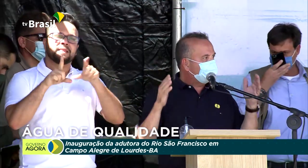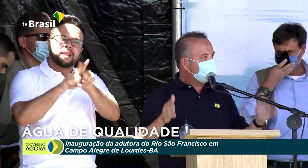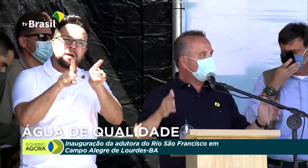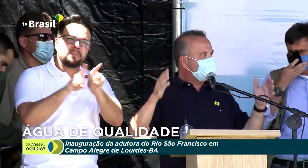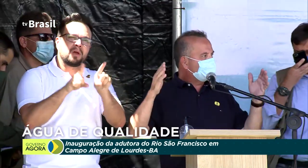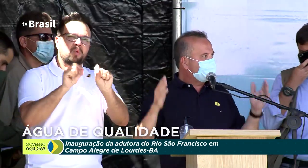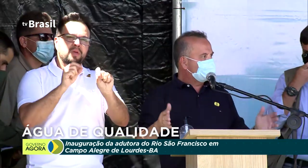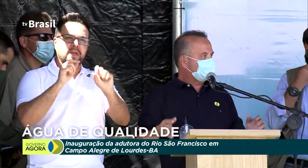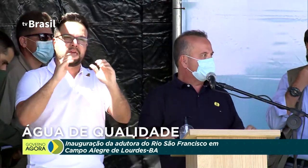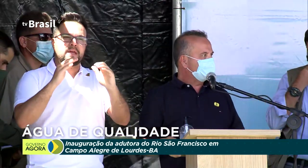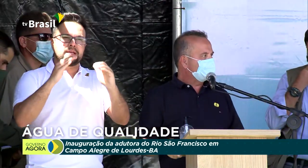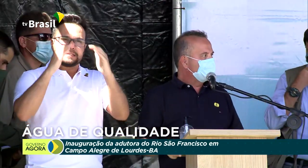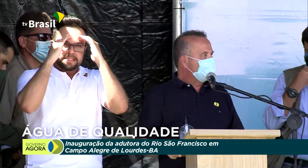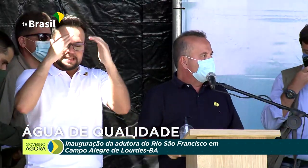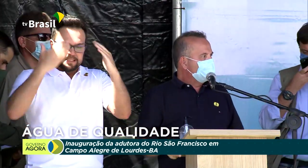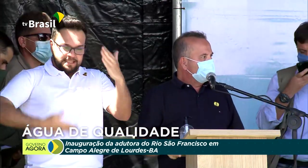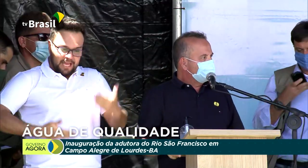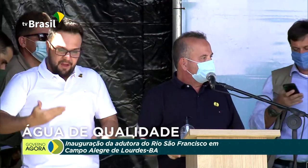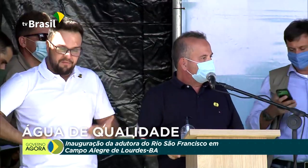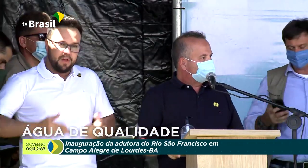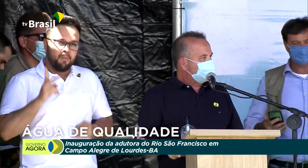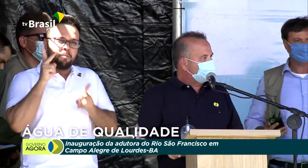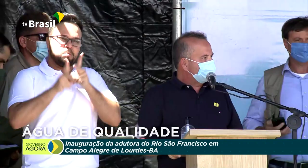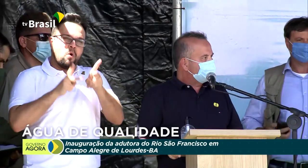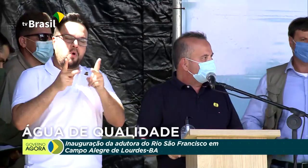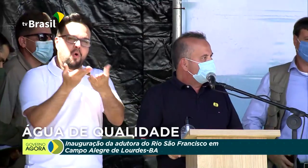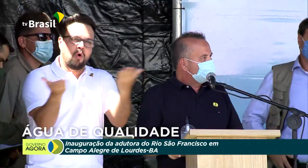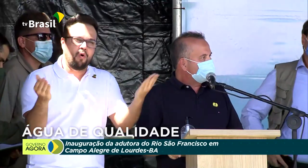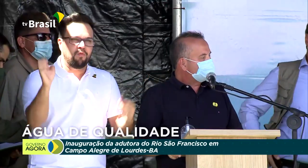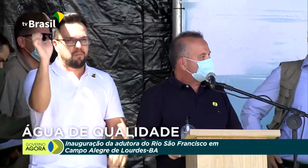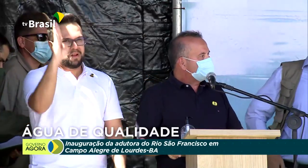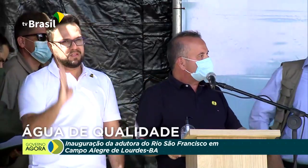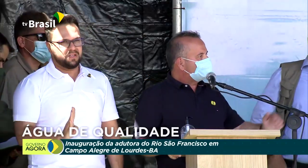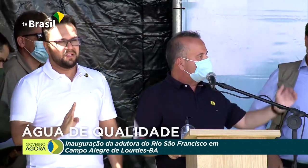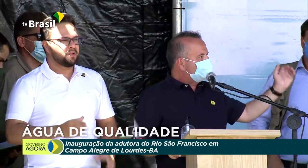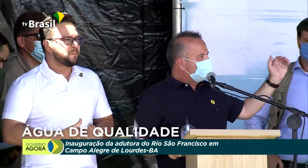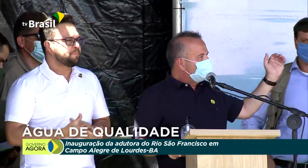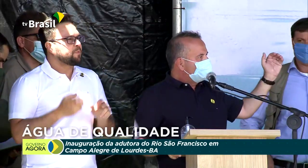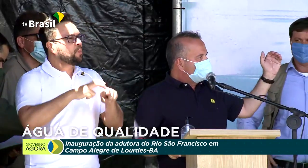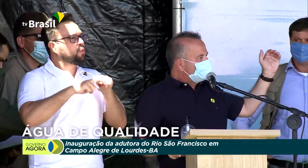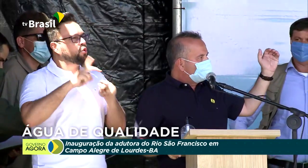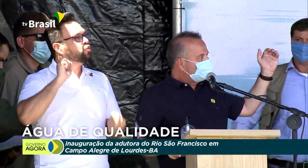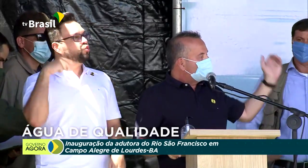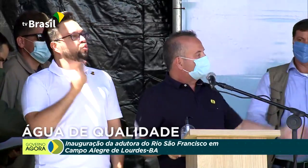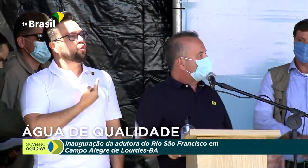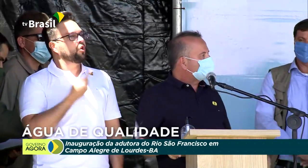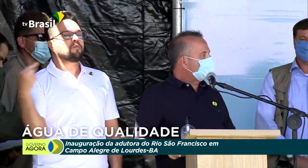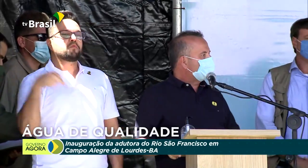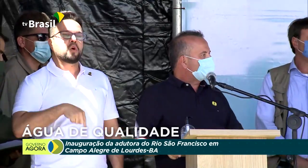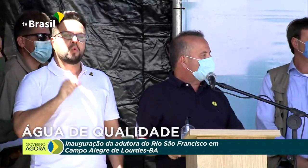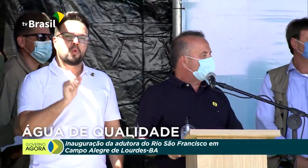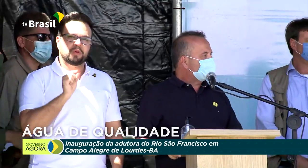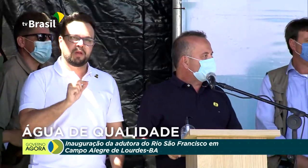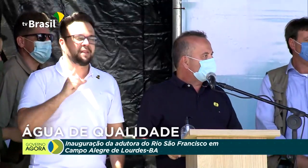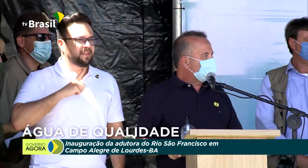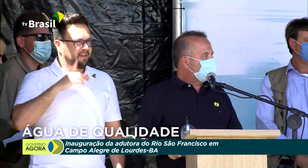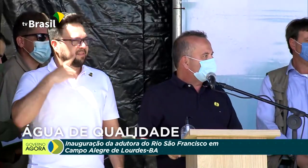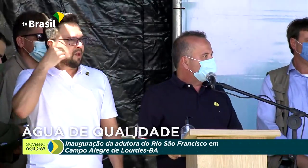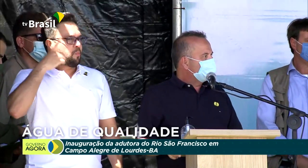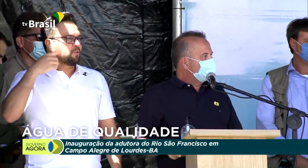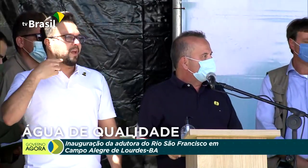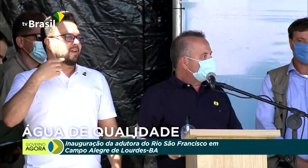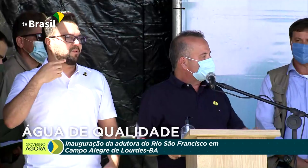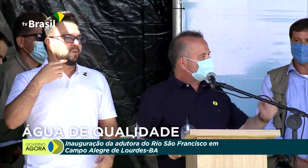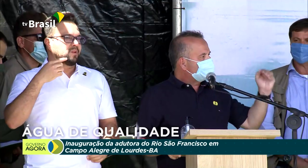servir ao povo brasileiro. Presidente, nós estamos aqui com deputados da bancada federal da